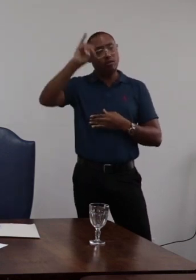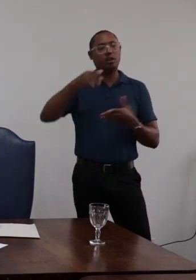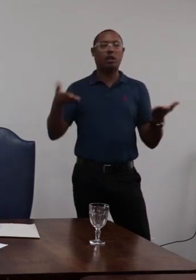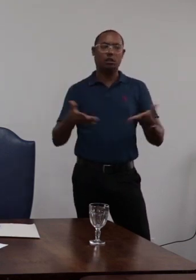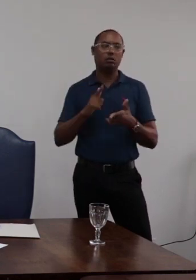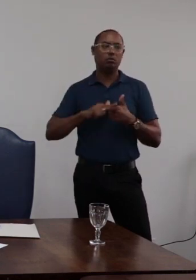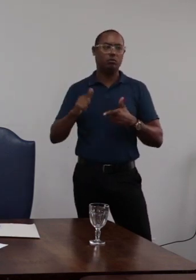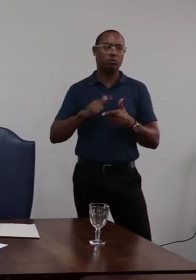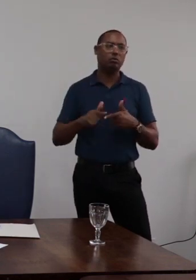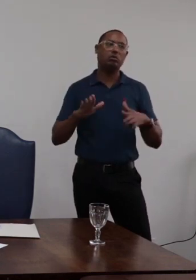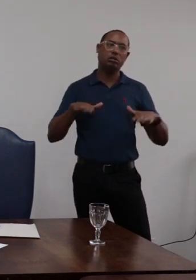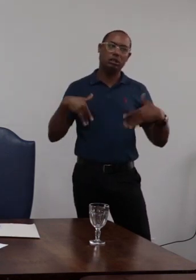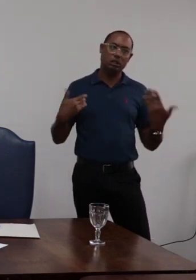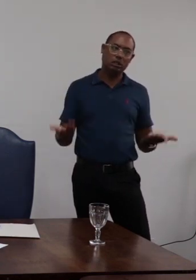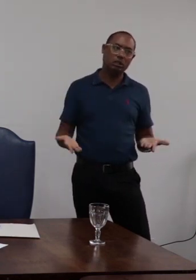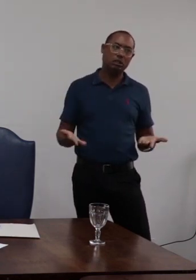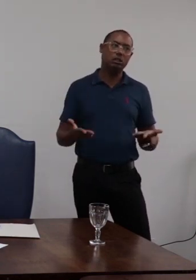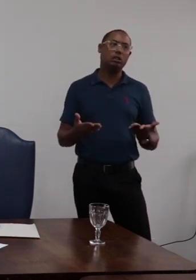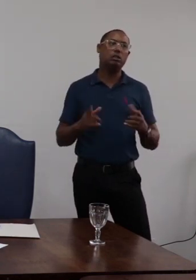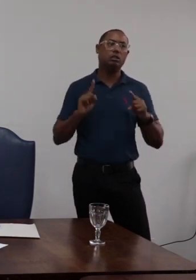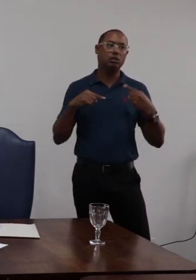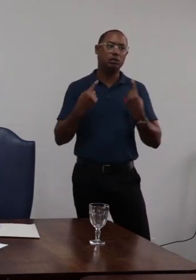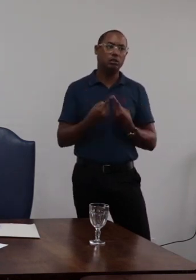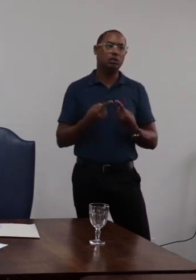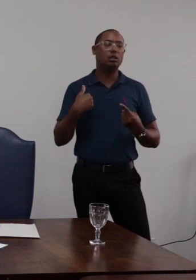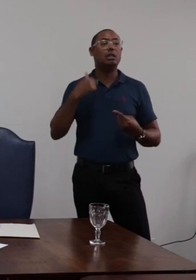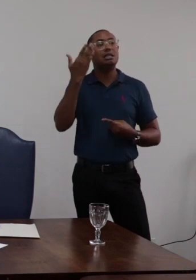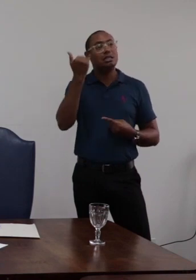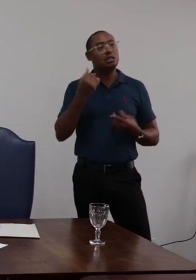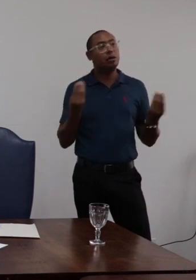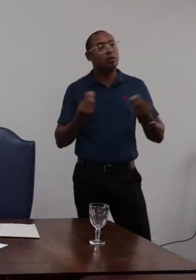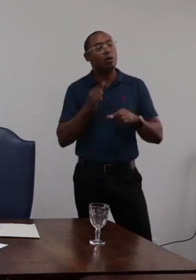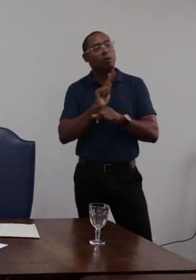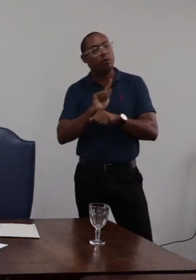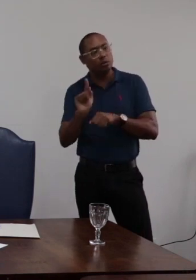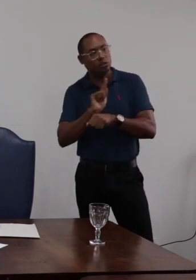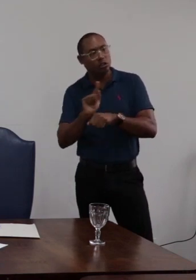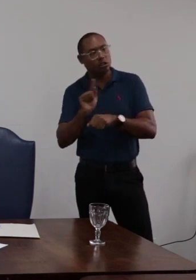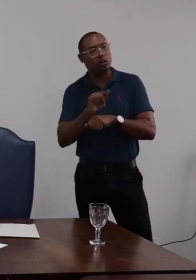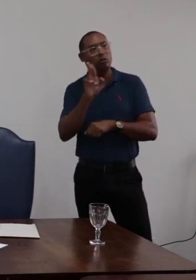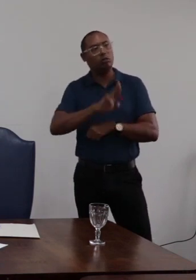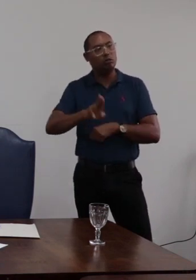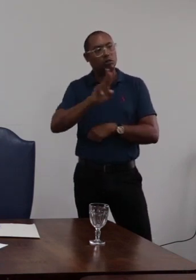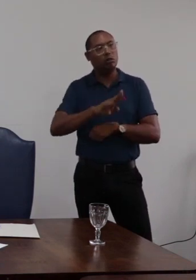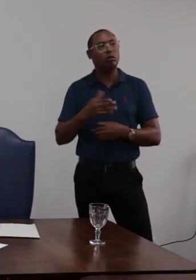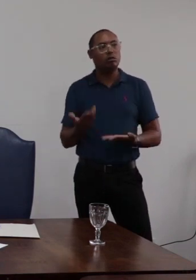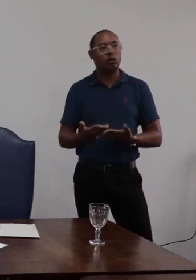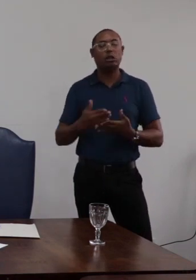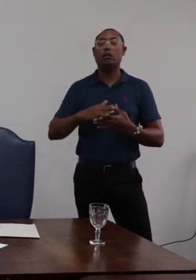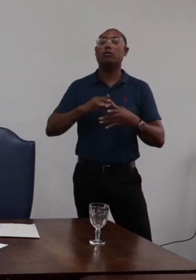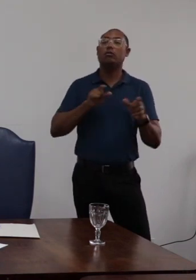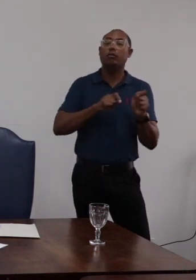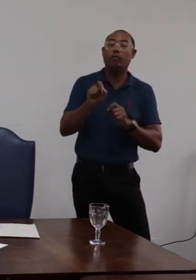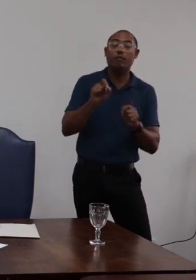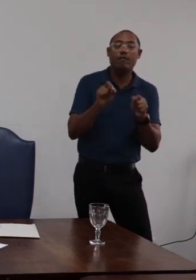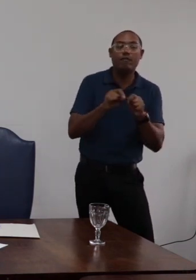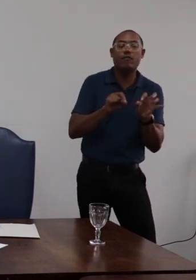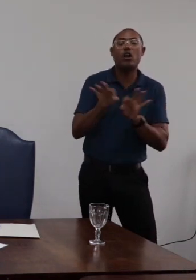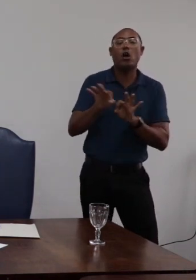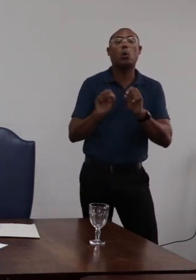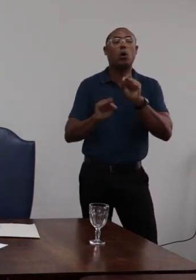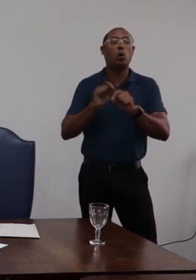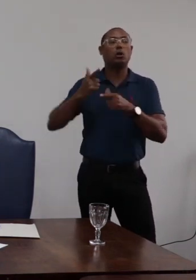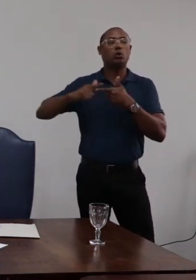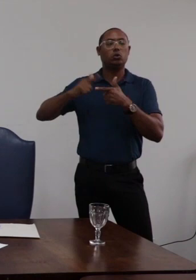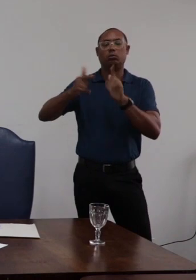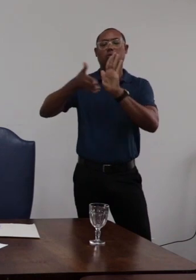dito isto essa representação gostaria de saber se a gestão da universidade tomou alguma providência com os inúmeros problemas